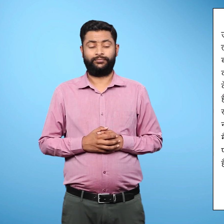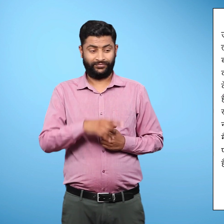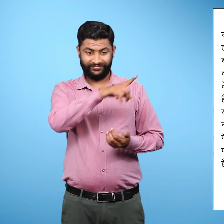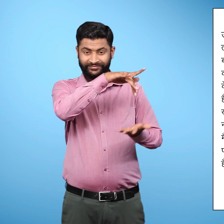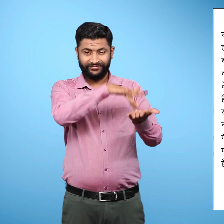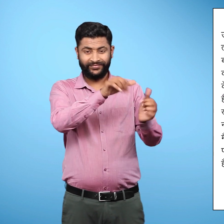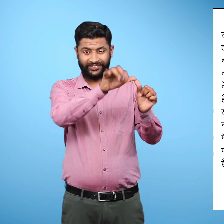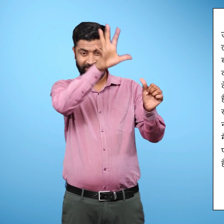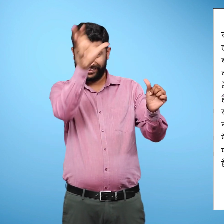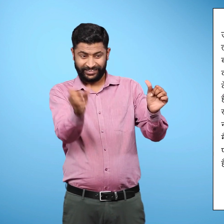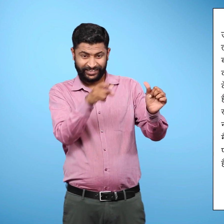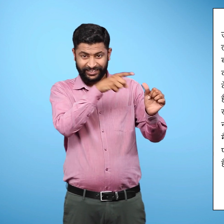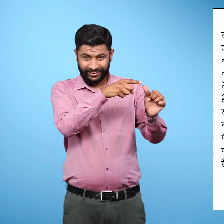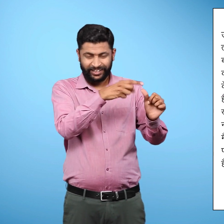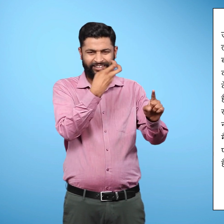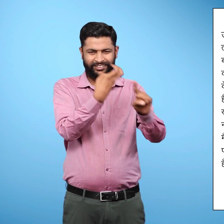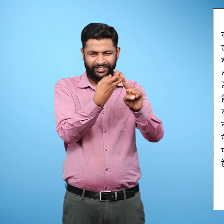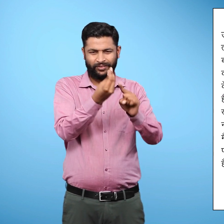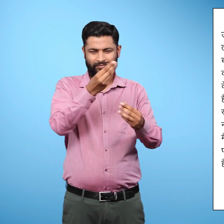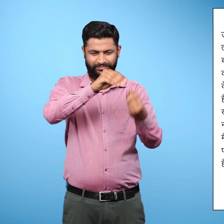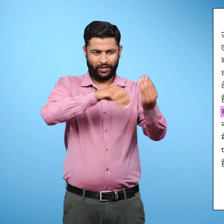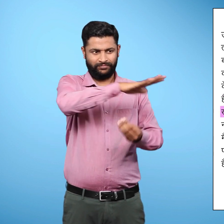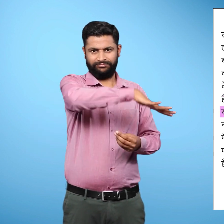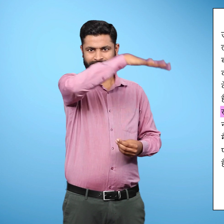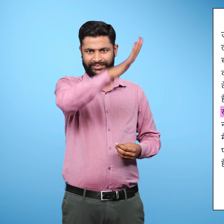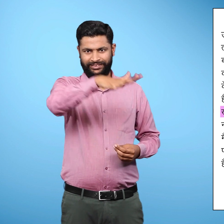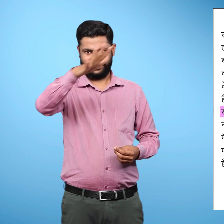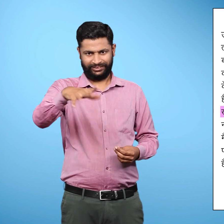अफ्रीका का पठार सोना एवं हीरों के खनन के लिए प्रसिद्ध